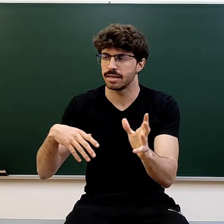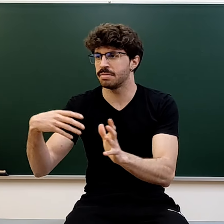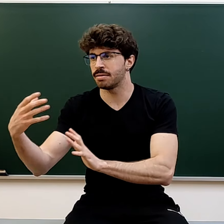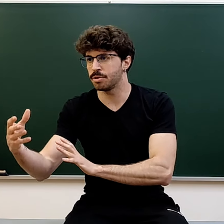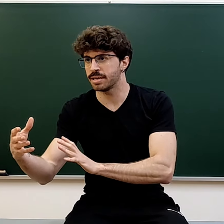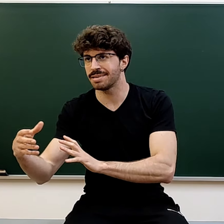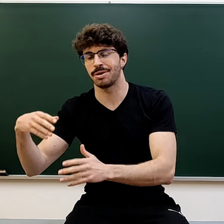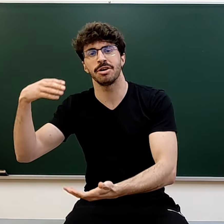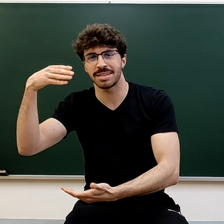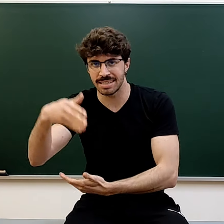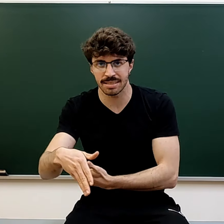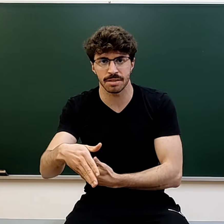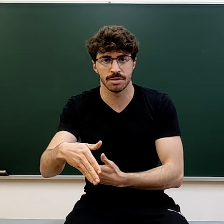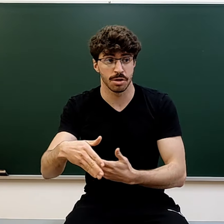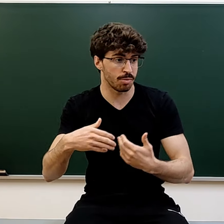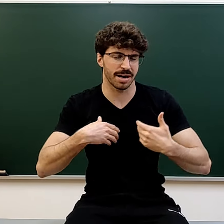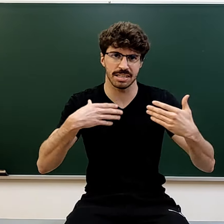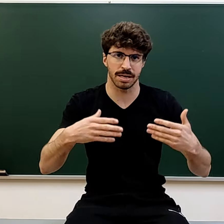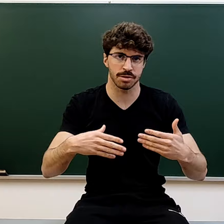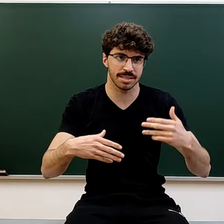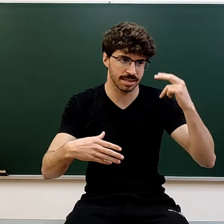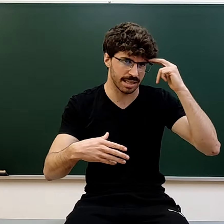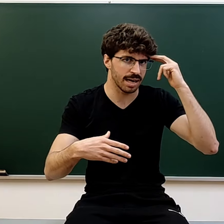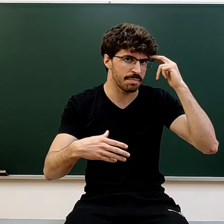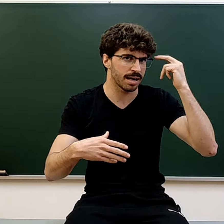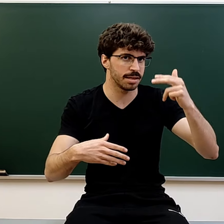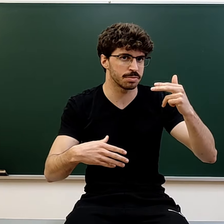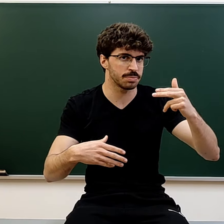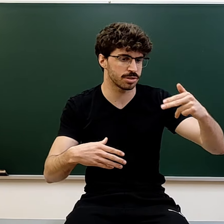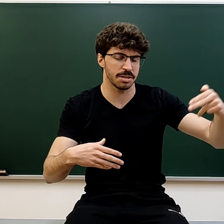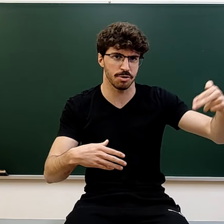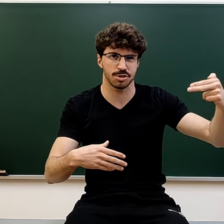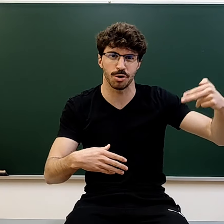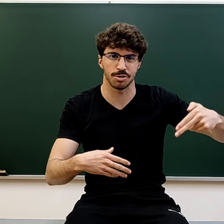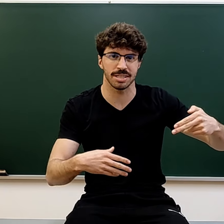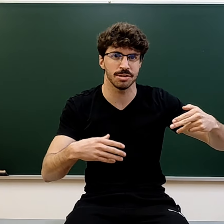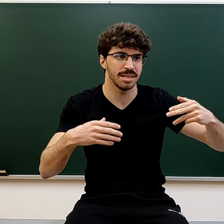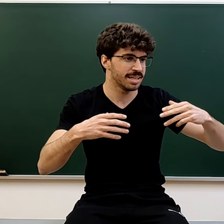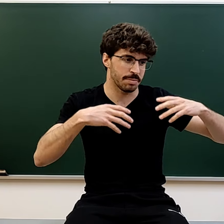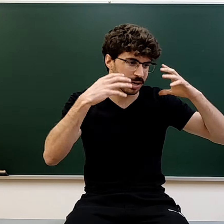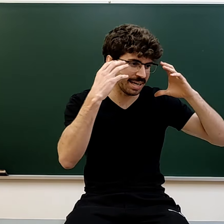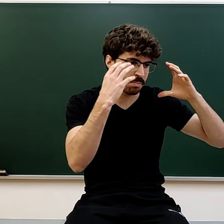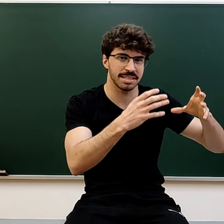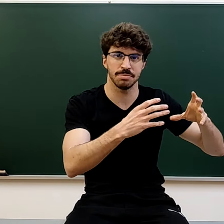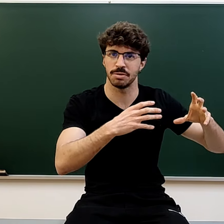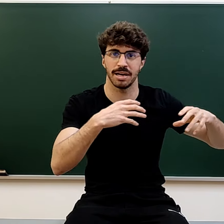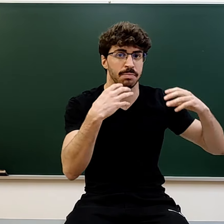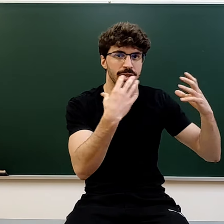que iba a la biblioteca, pero no iba tan en serio, como aquellas personas que tenían la imagen de ellos mismos de yo esto lo consigo, y voy a ir al máximo, y voy a ir a por